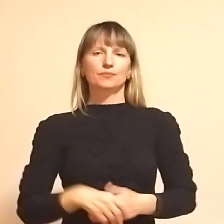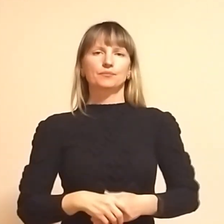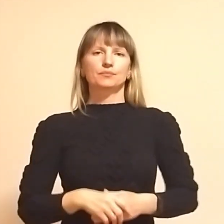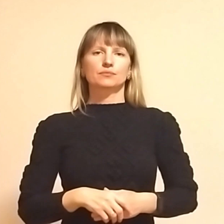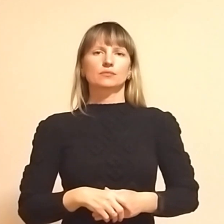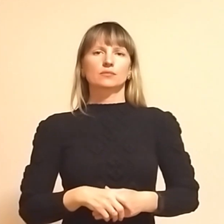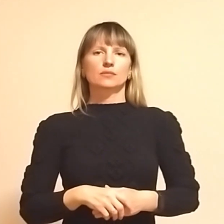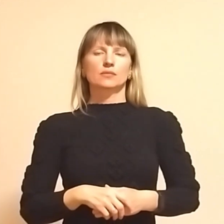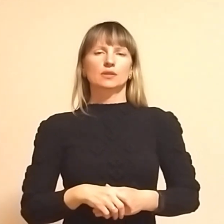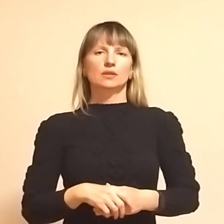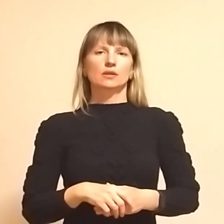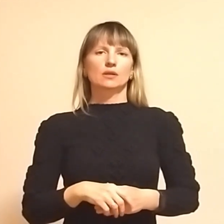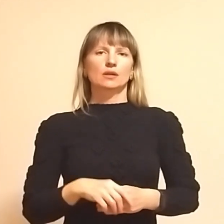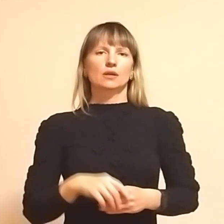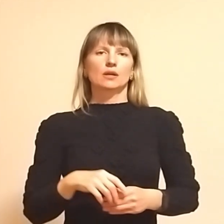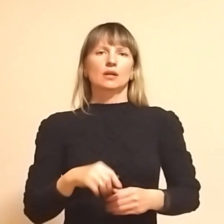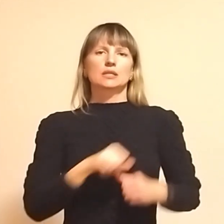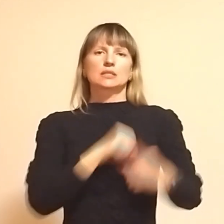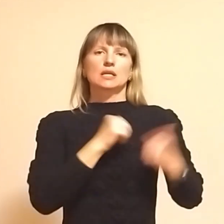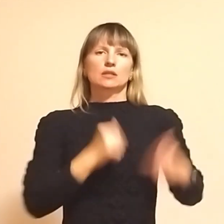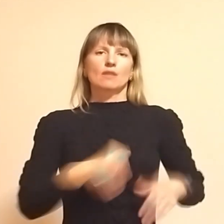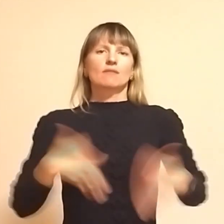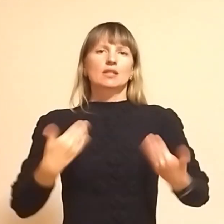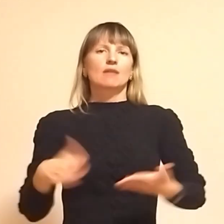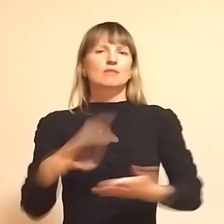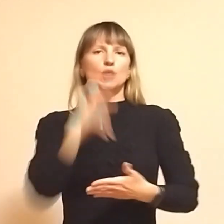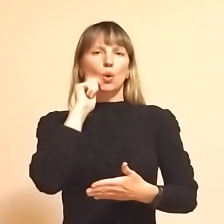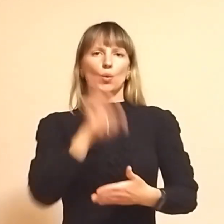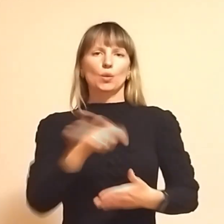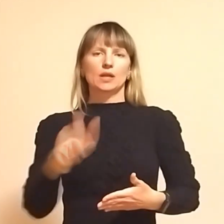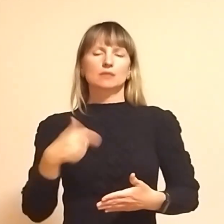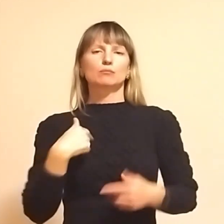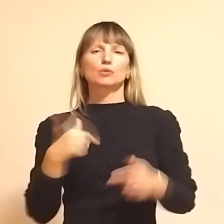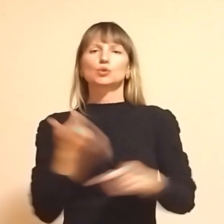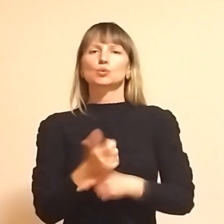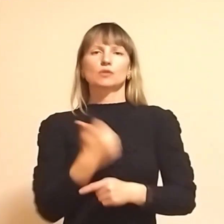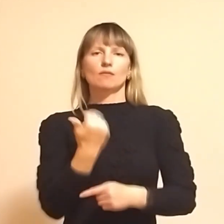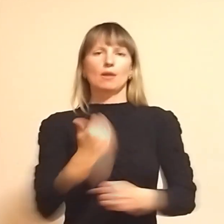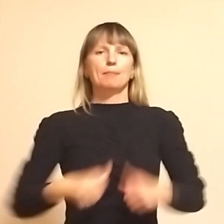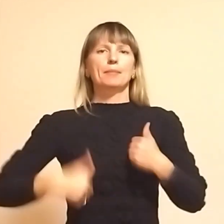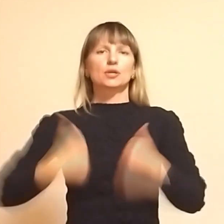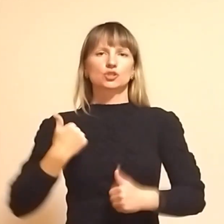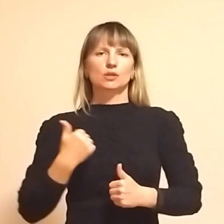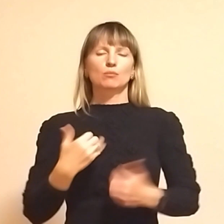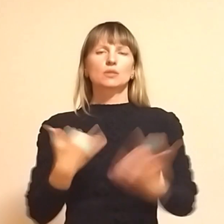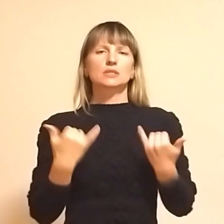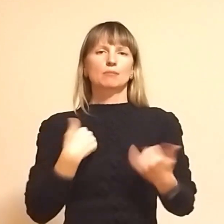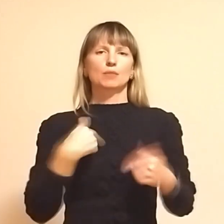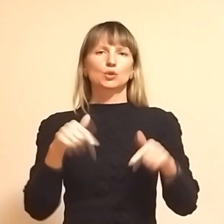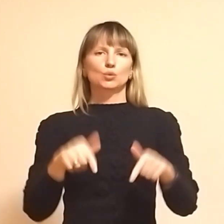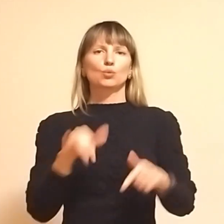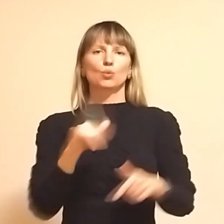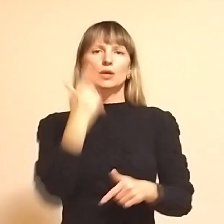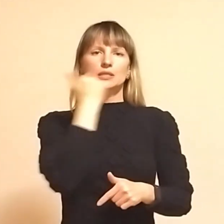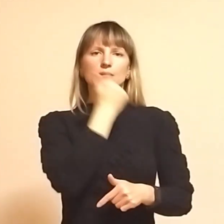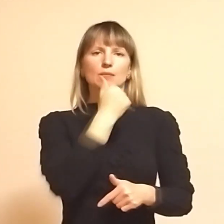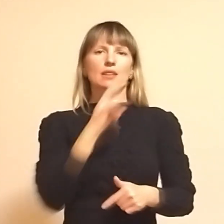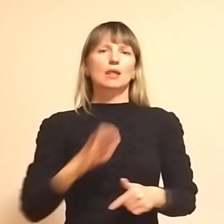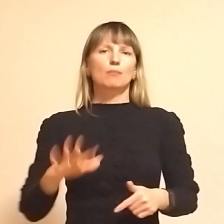вітаємо всіх українців. Ми дуже вами пишаємося. Зараз ми тут, у Іспанії, на площі